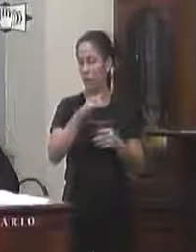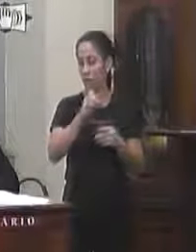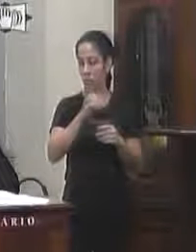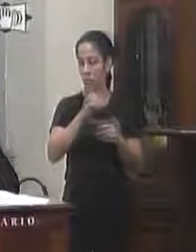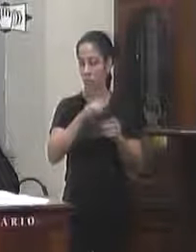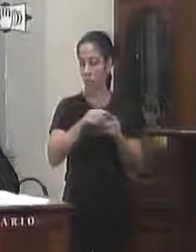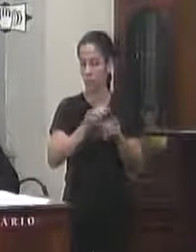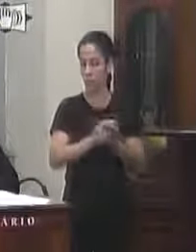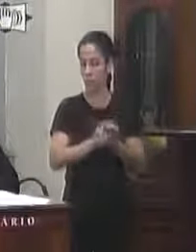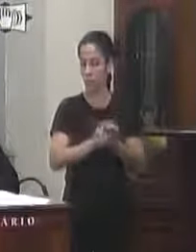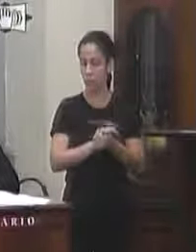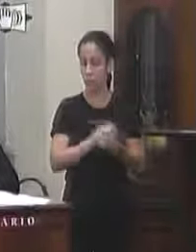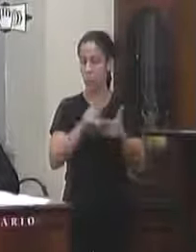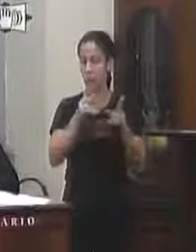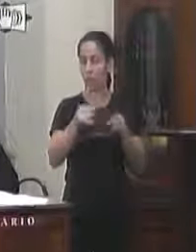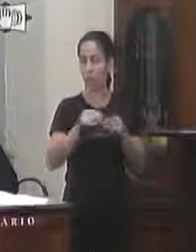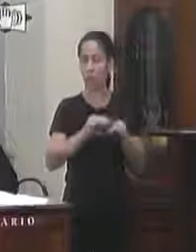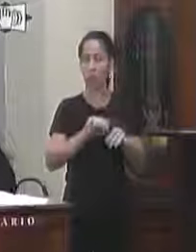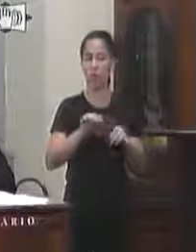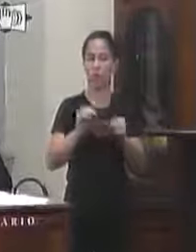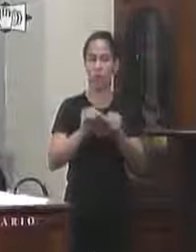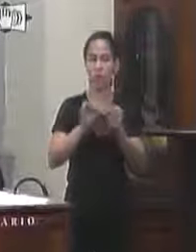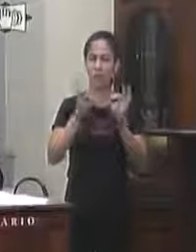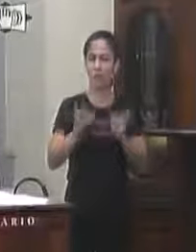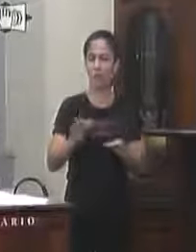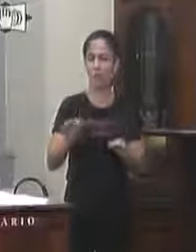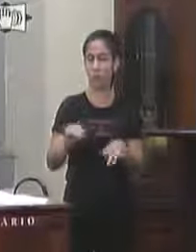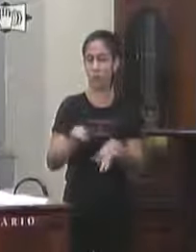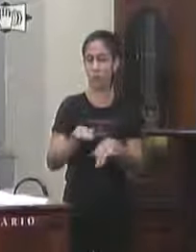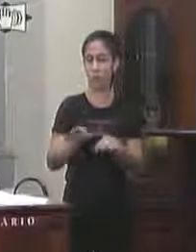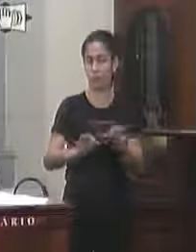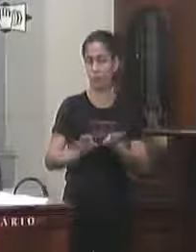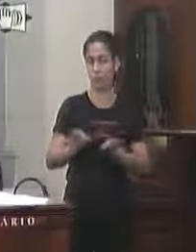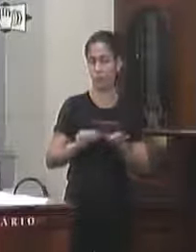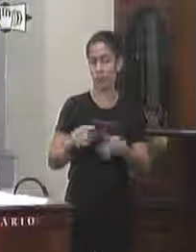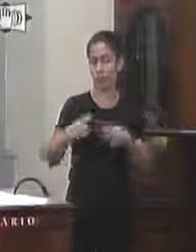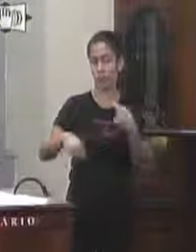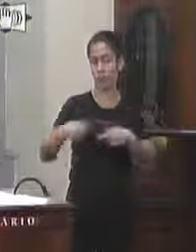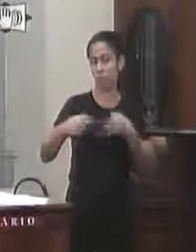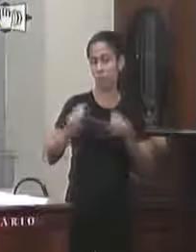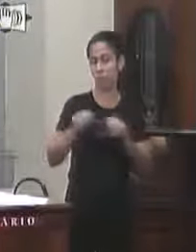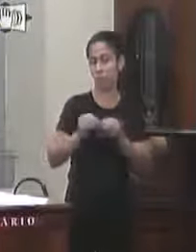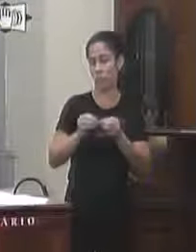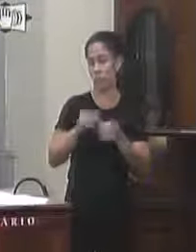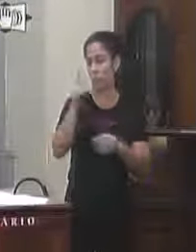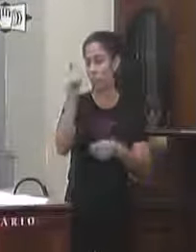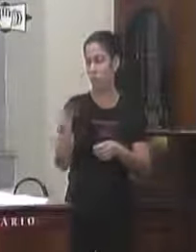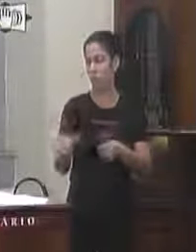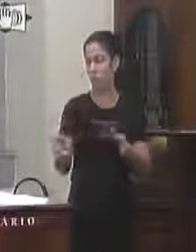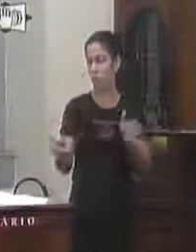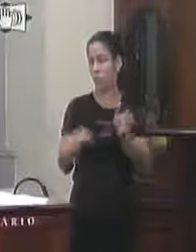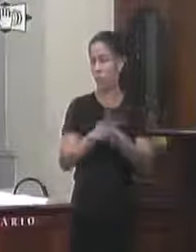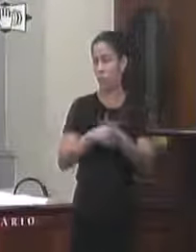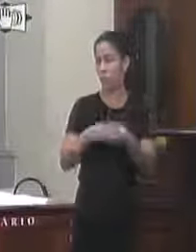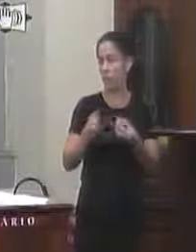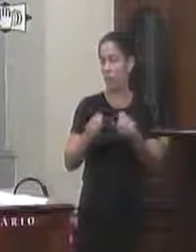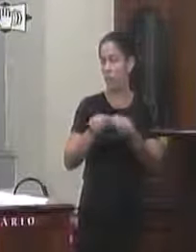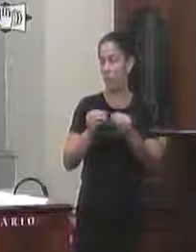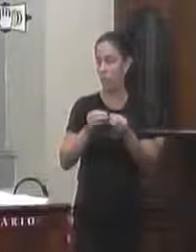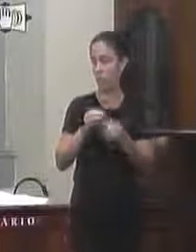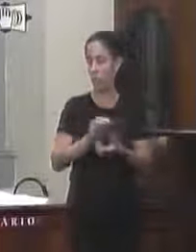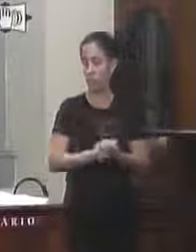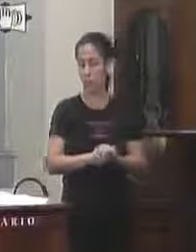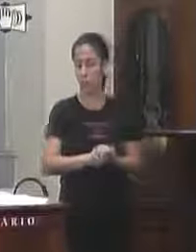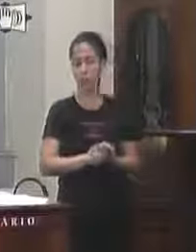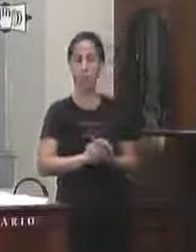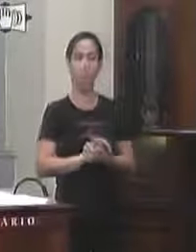legislativo de formar tais políticas que culminam na escolha pode ser exercida se não de forma exclusiva pelo menos de forma concorrente pelo legislativo